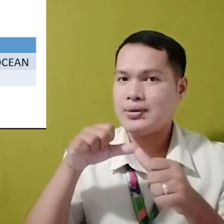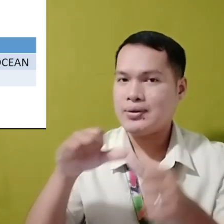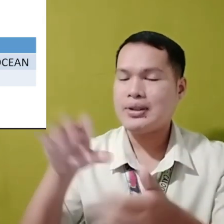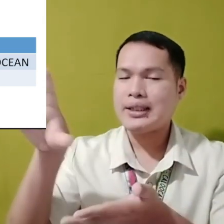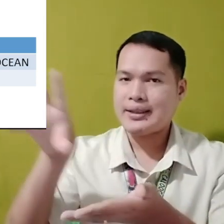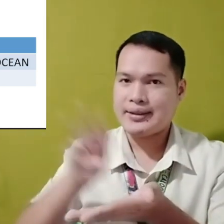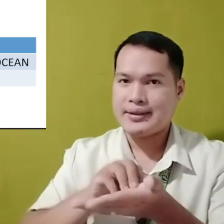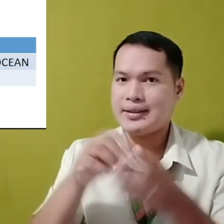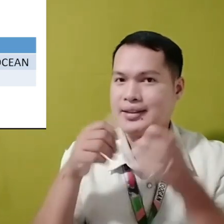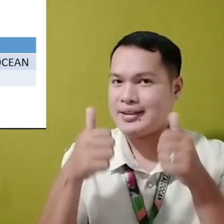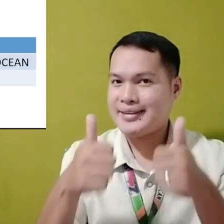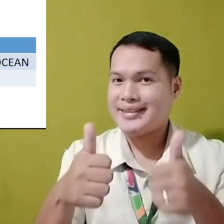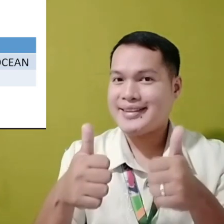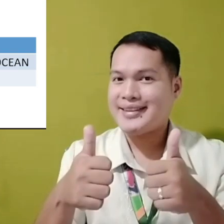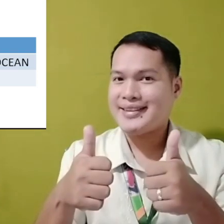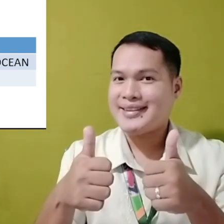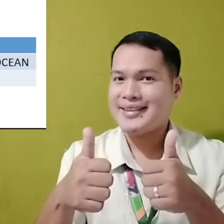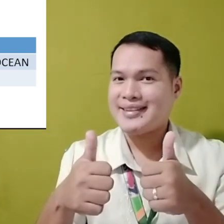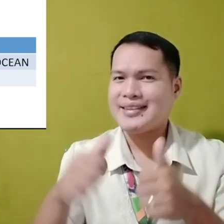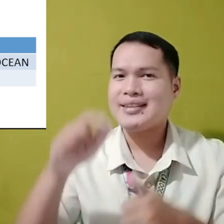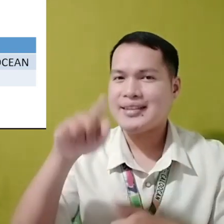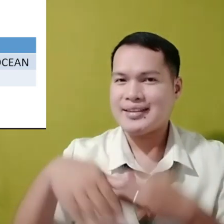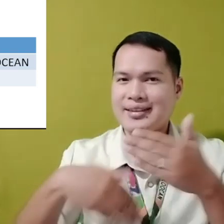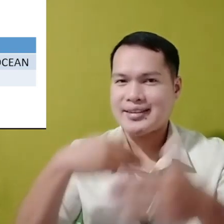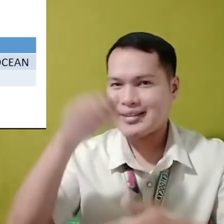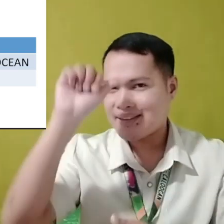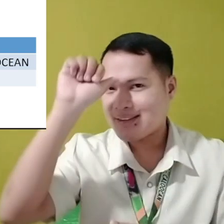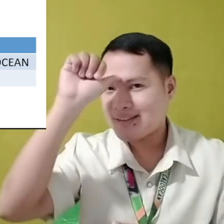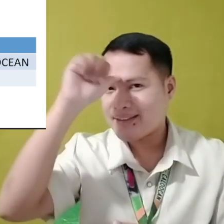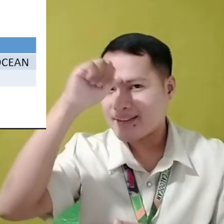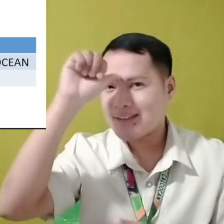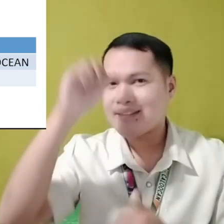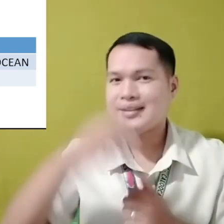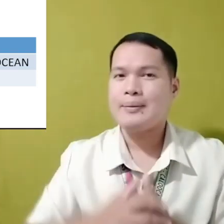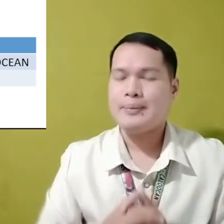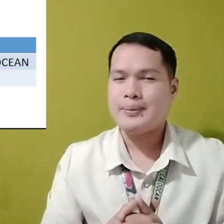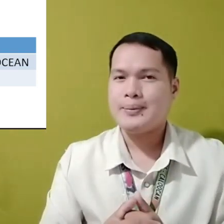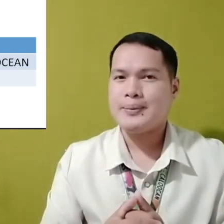Kahit may pakita ng sagot, kopyahin niya pa rin upang matandaan ninyo.